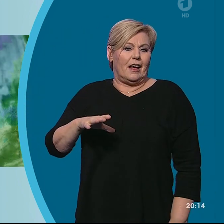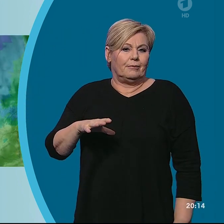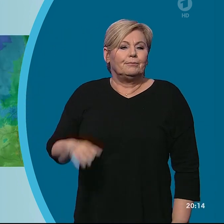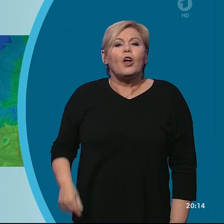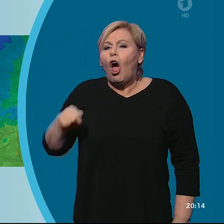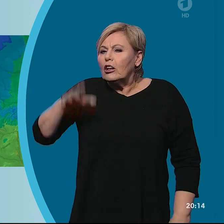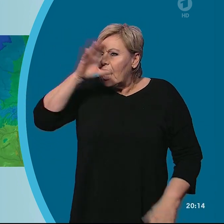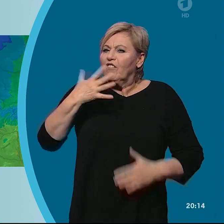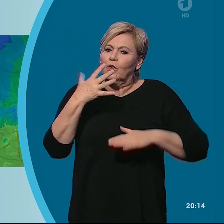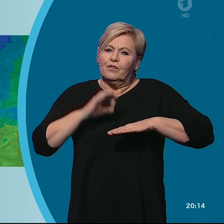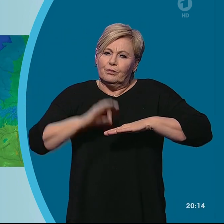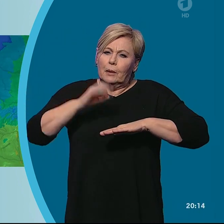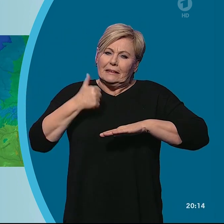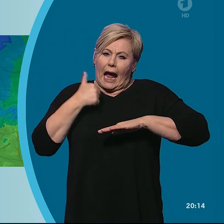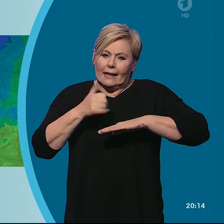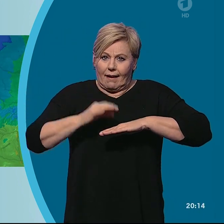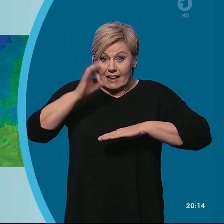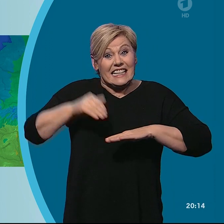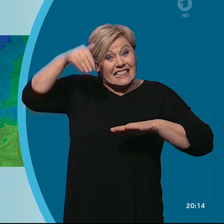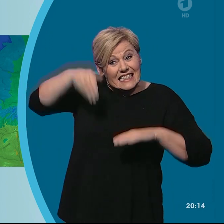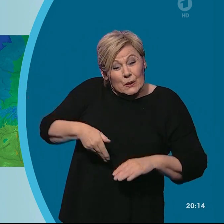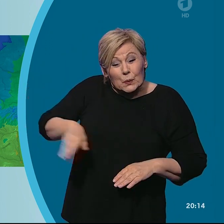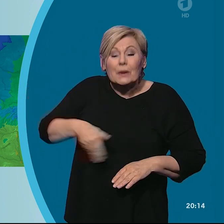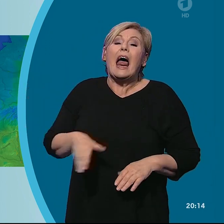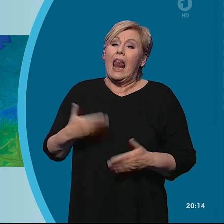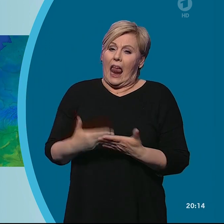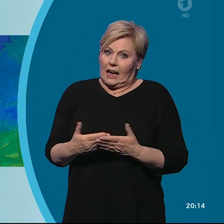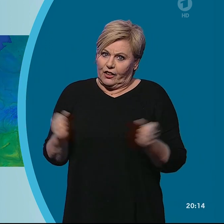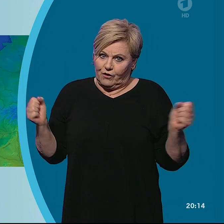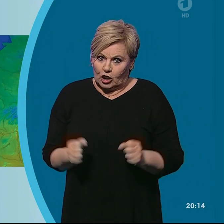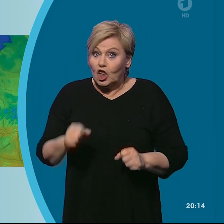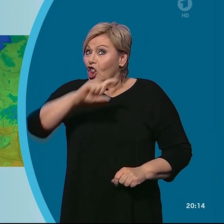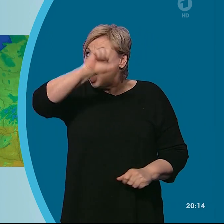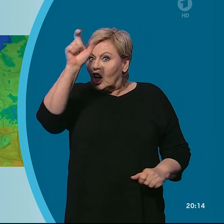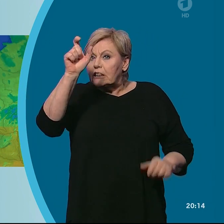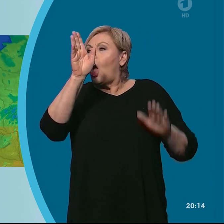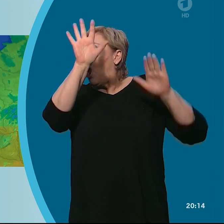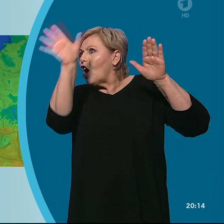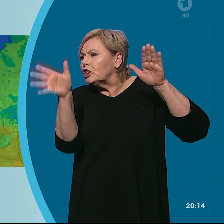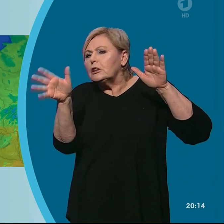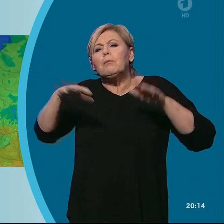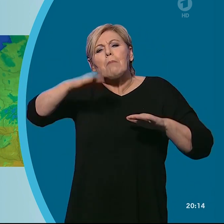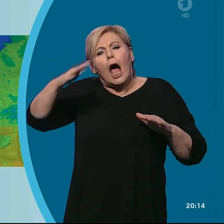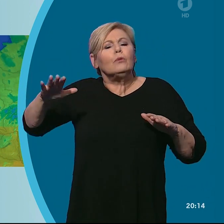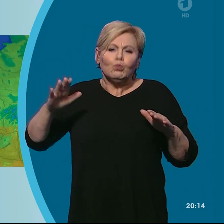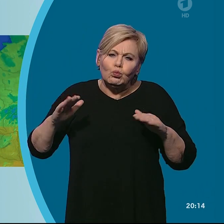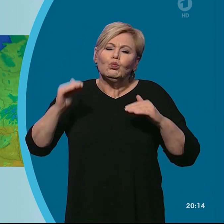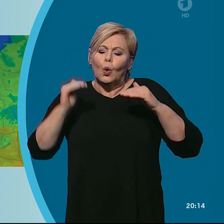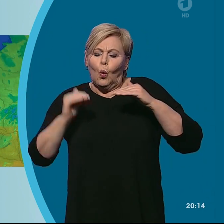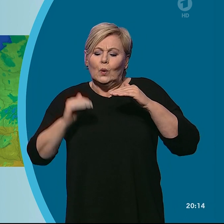5 bis 1 Grad. In der Südhälfte regional leichter Frost. An der Nordsee sowie im östlichen Bergland morgen noch einstellige Werte, sonst 10 bis